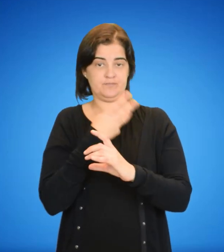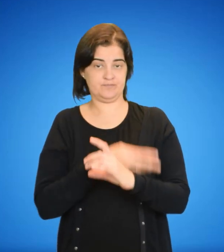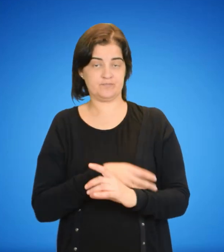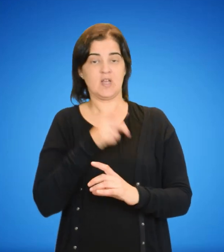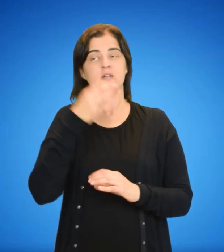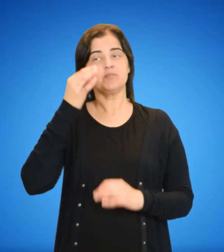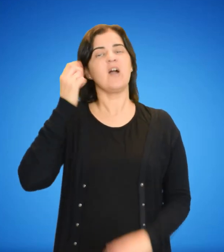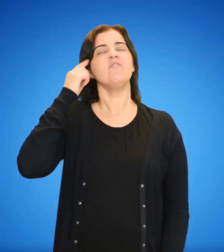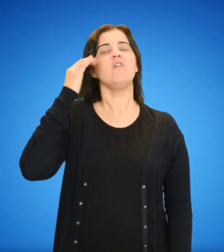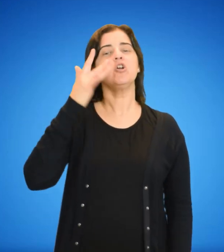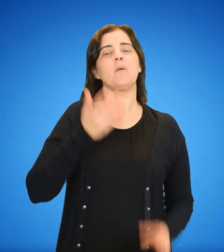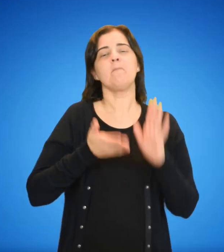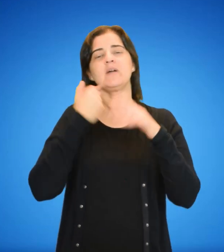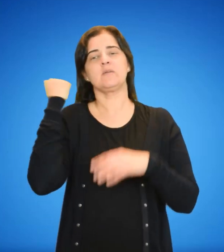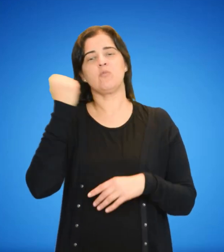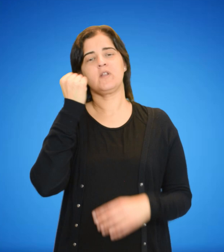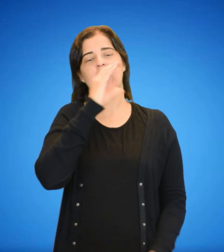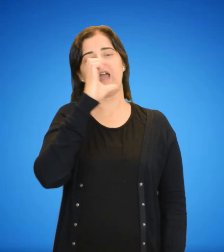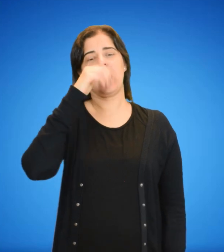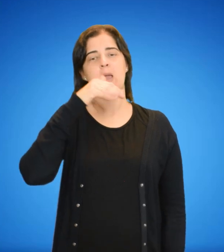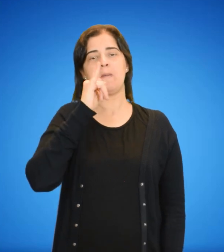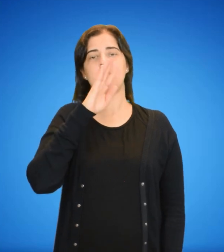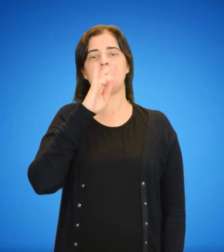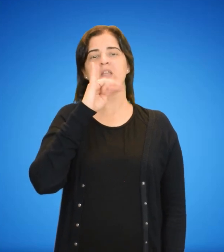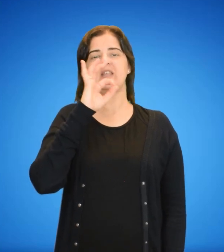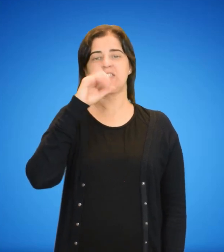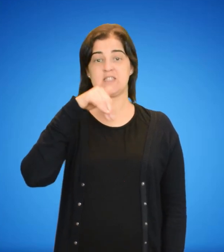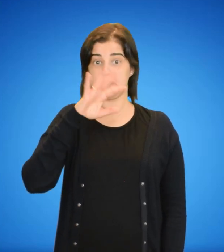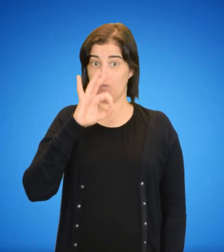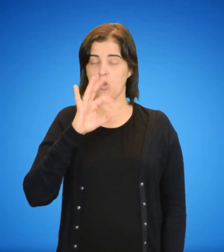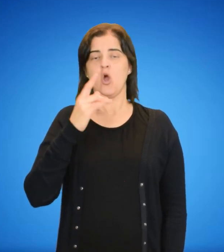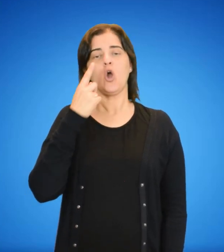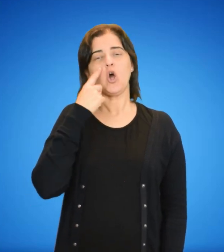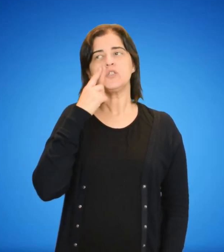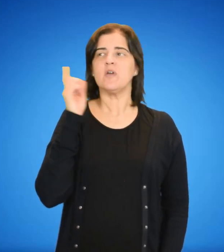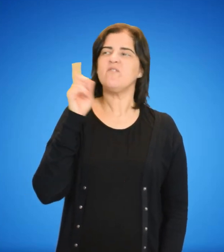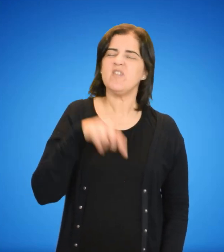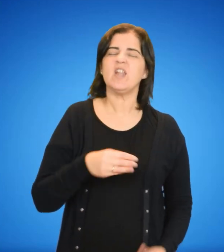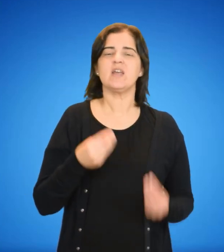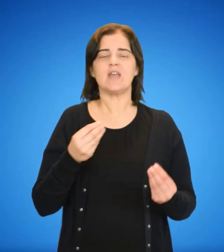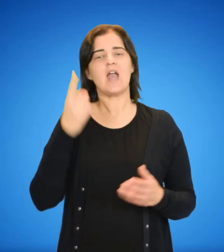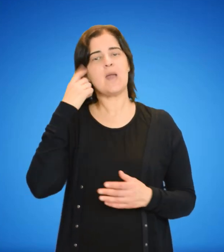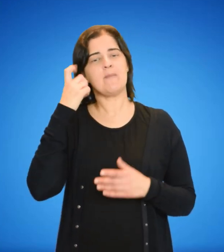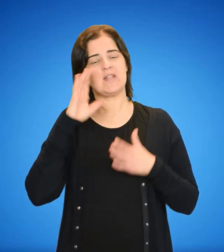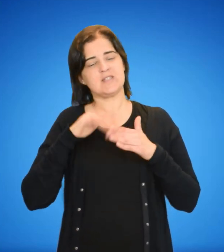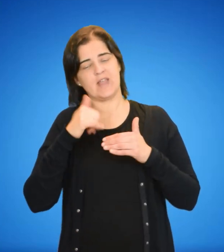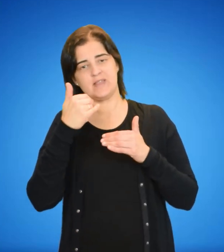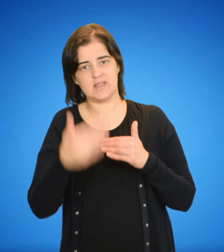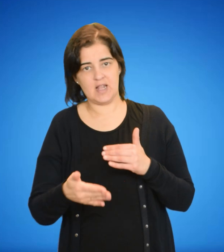uno de los filósofos más destacados del empirismo. Todo conocimiento surge de la experiencia externa, la que